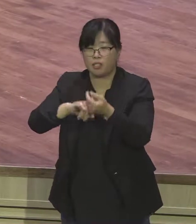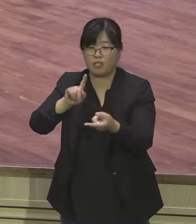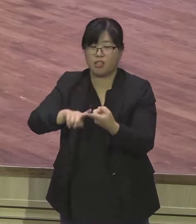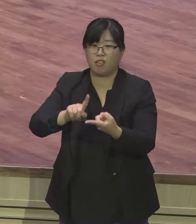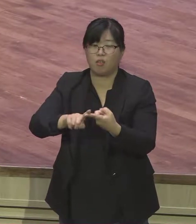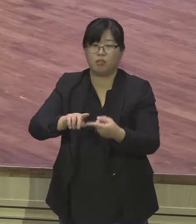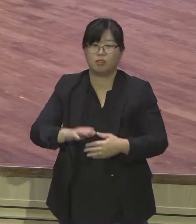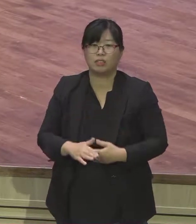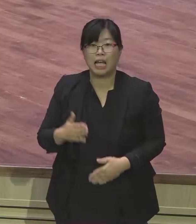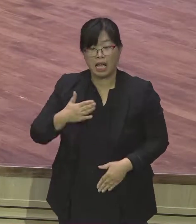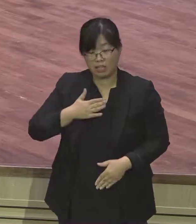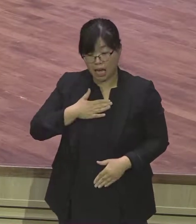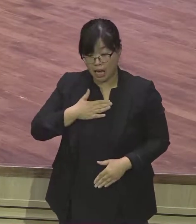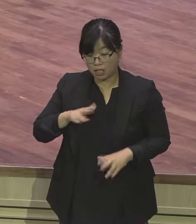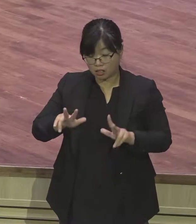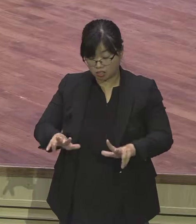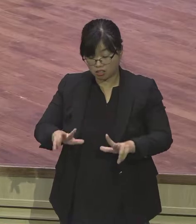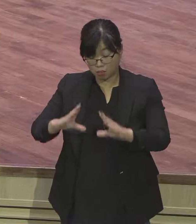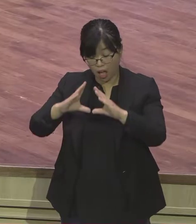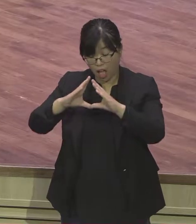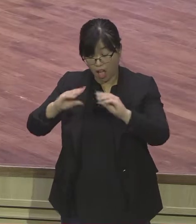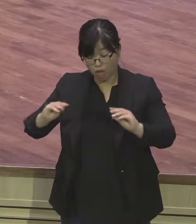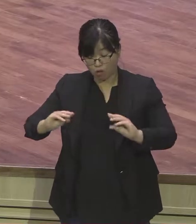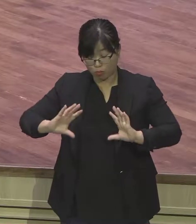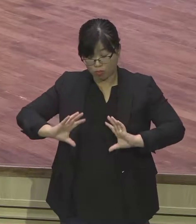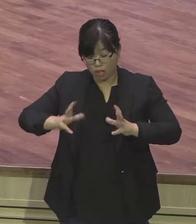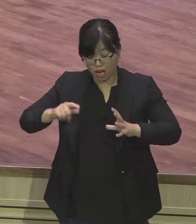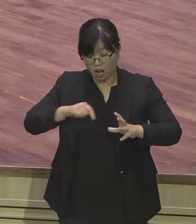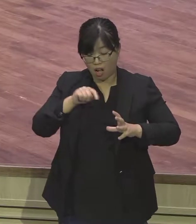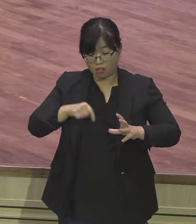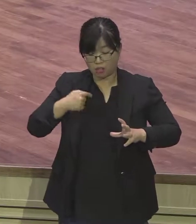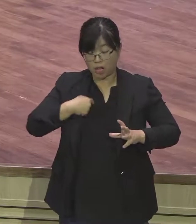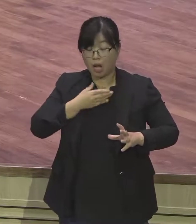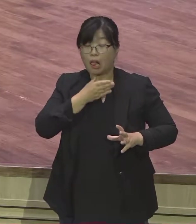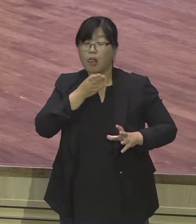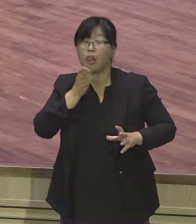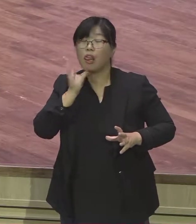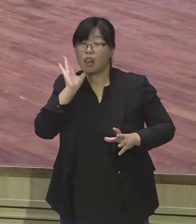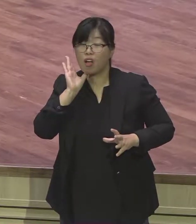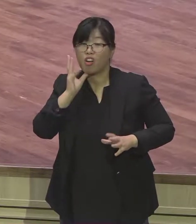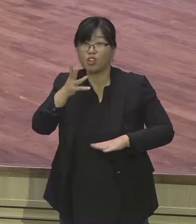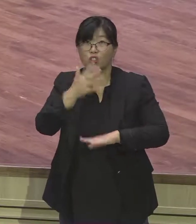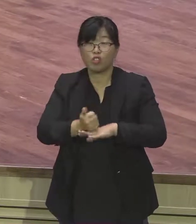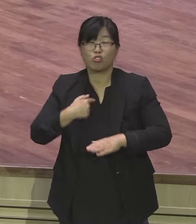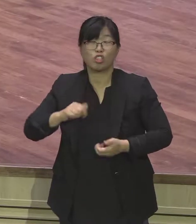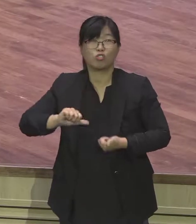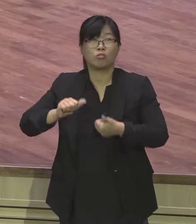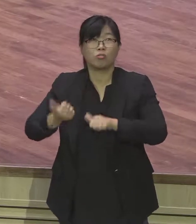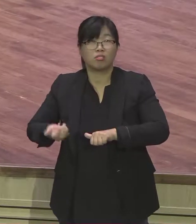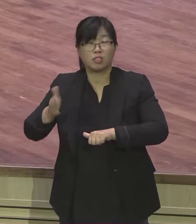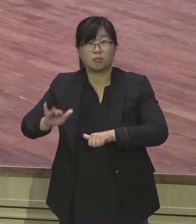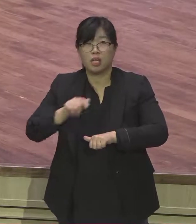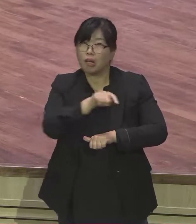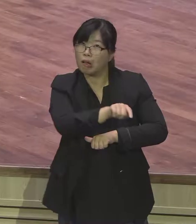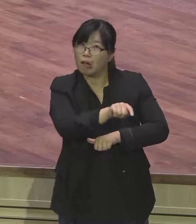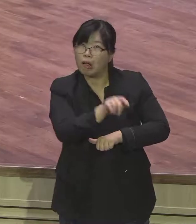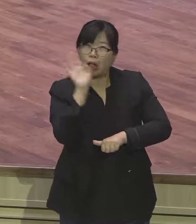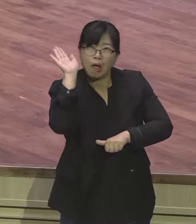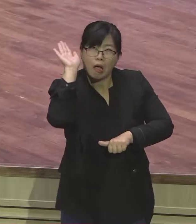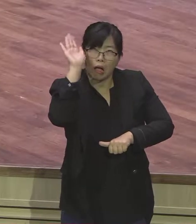애굽에서 삶을 마감하지만 자신과 자신들의 후손들은 하나님께서 약속하신 땅으로 반드시